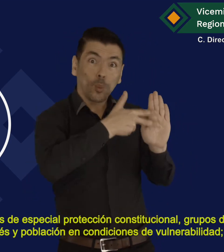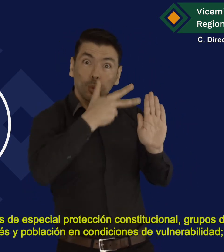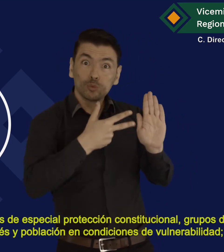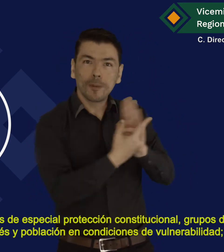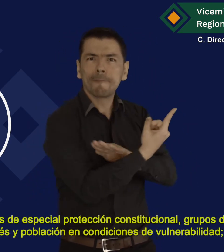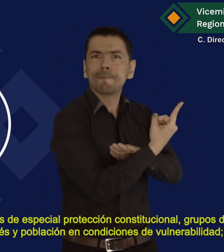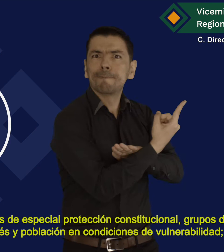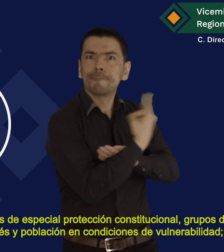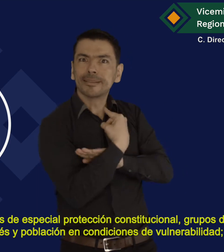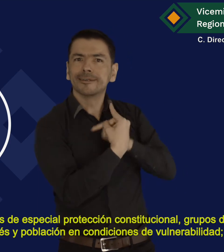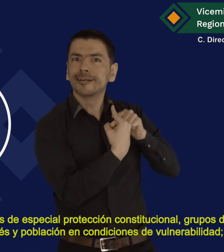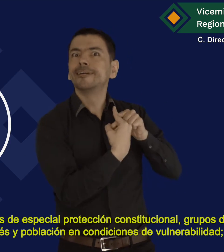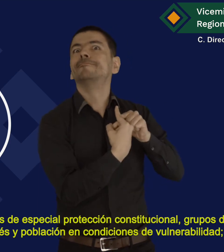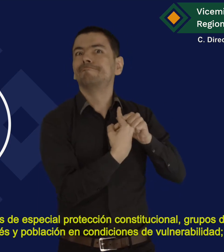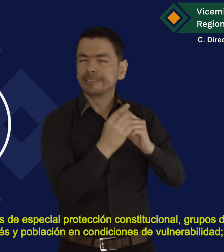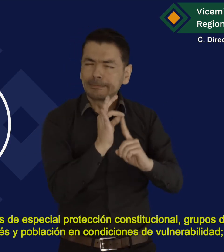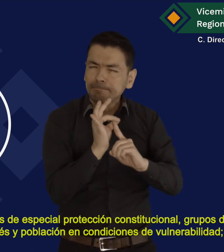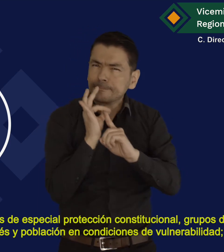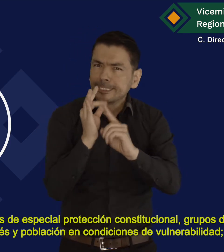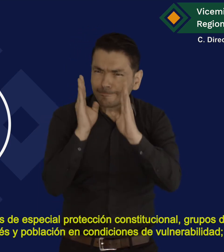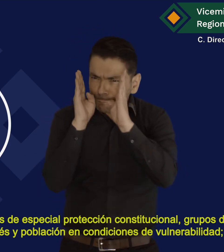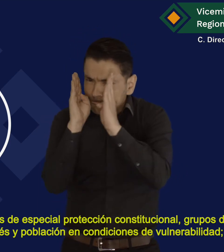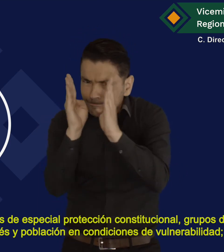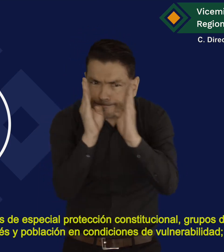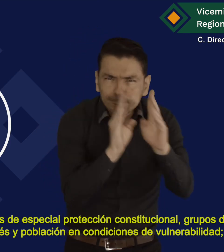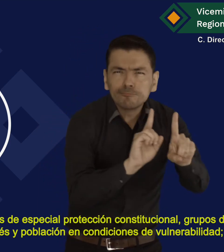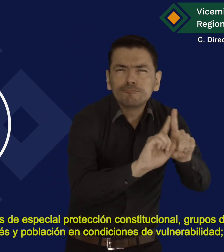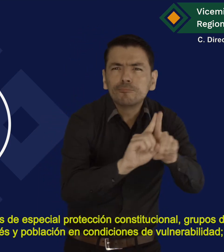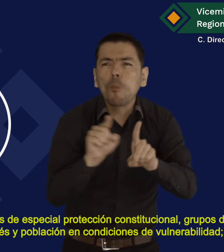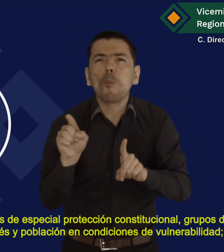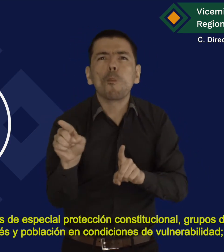Sujetos de Especial Protección Constitucional